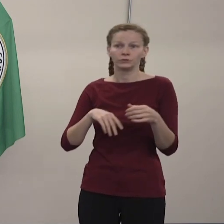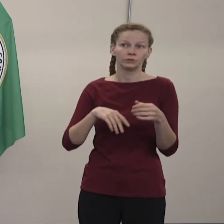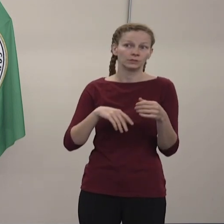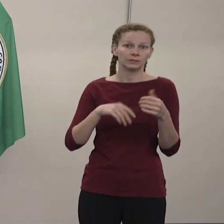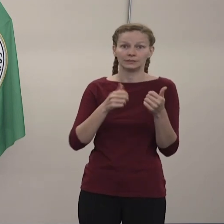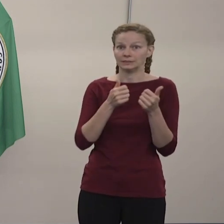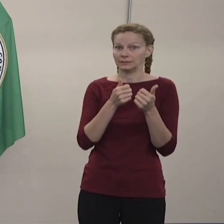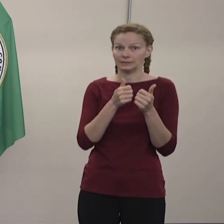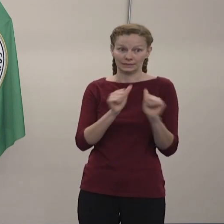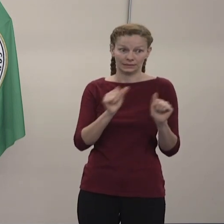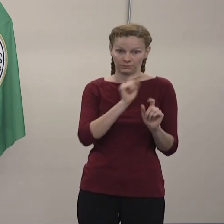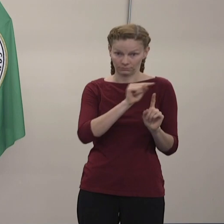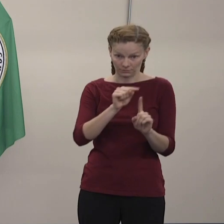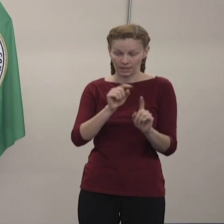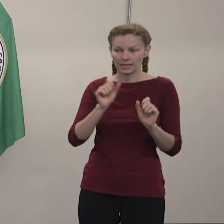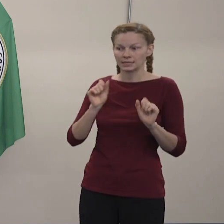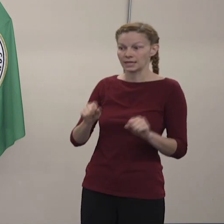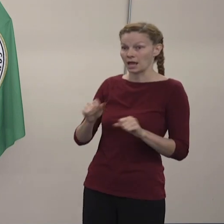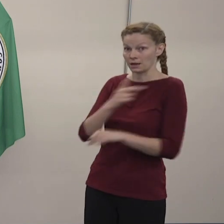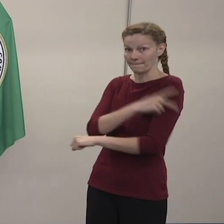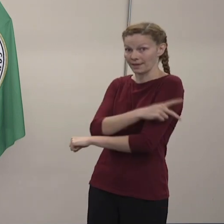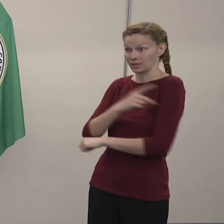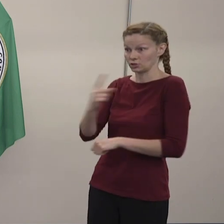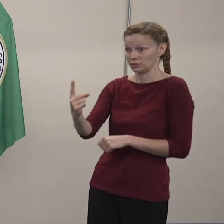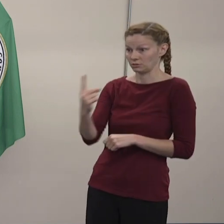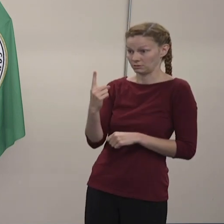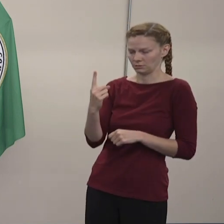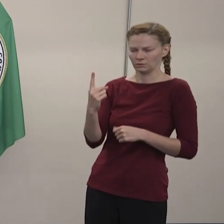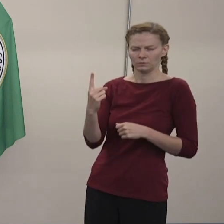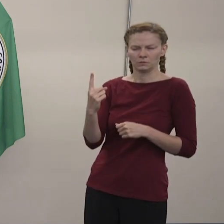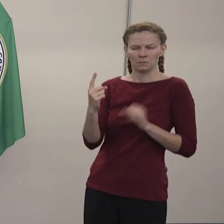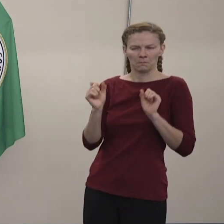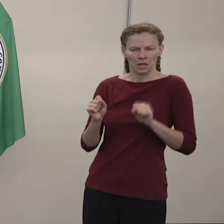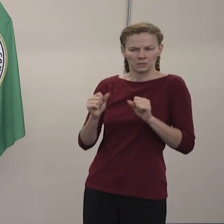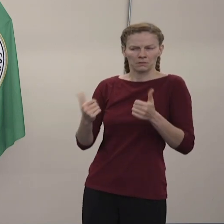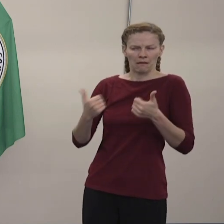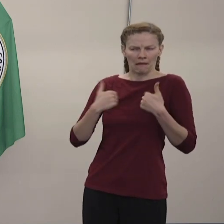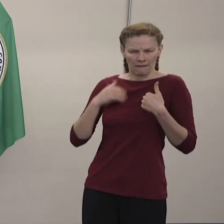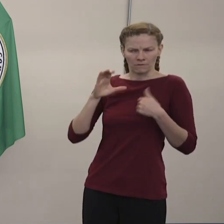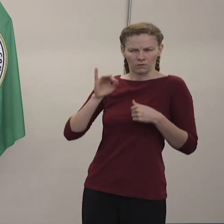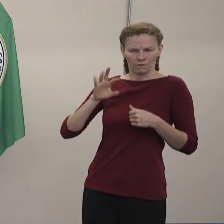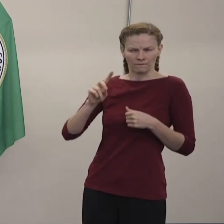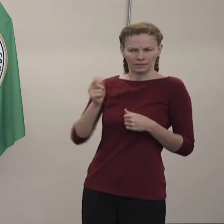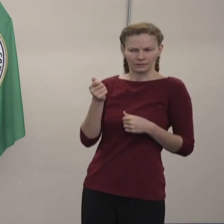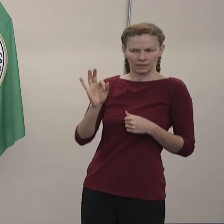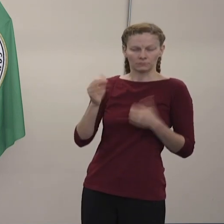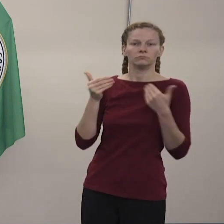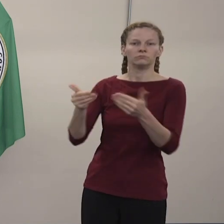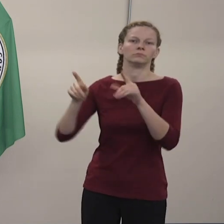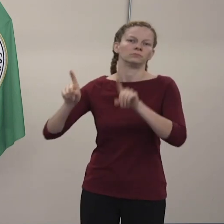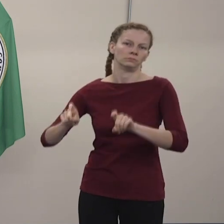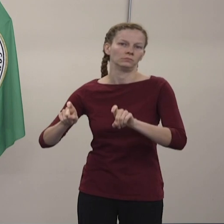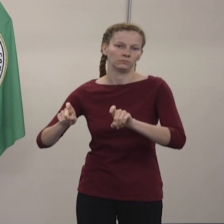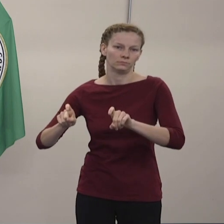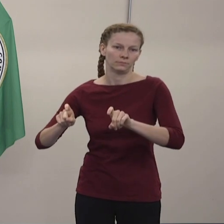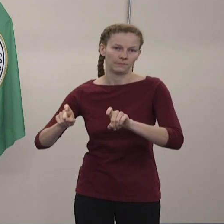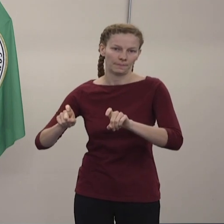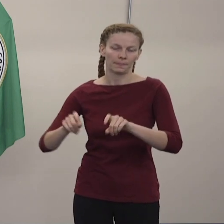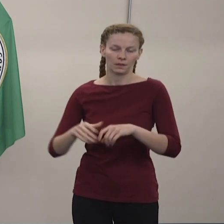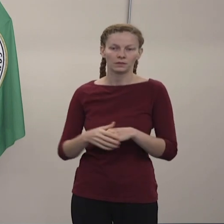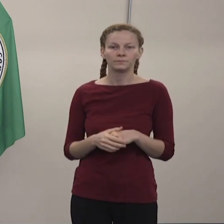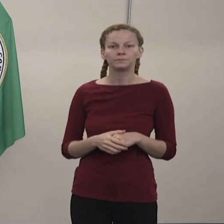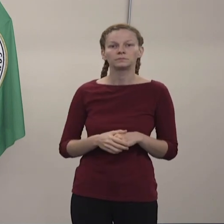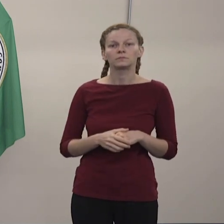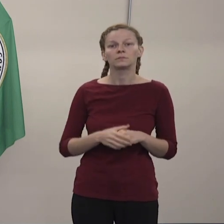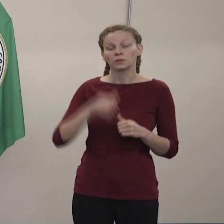profesionales médicos hagan las pruebas a los que sospechan que tengan el COVID-19. Y